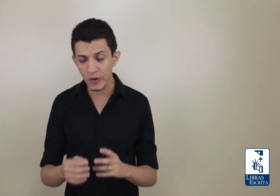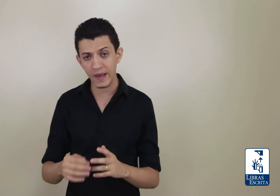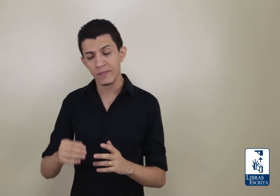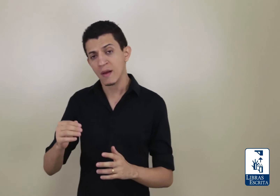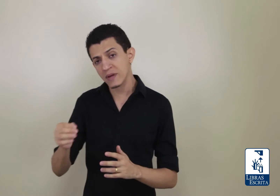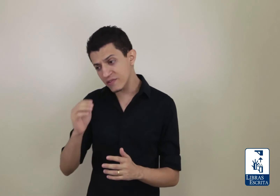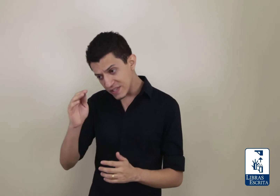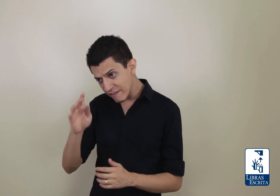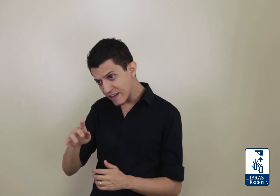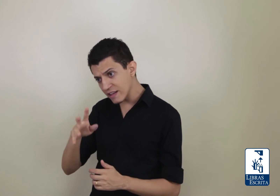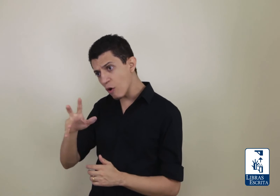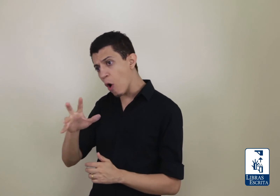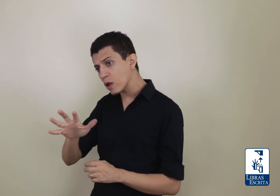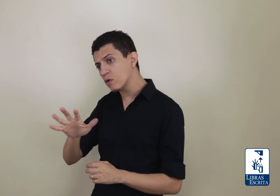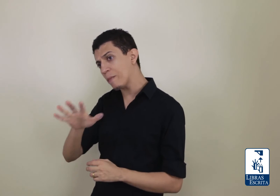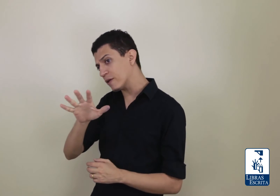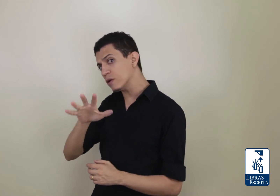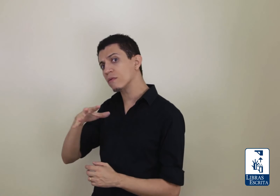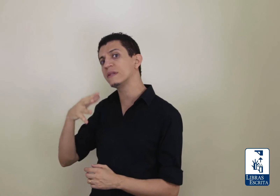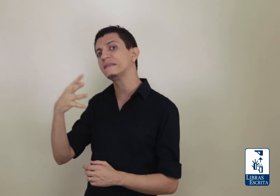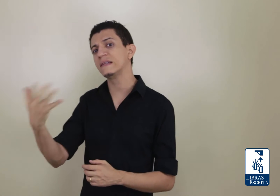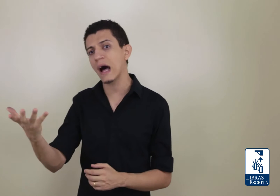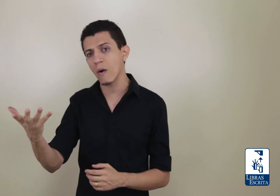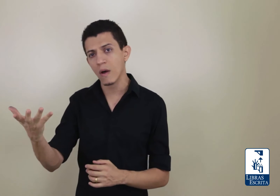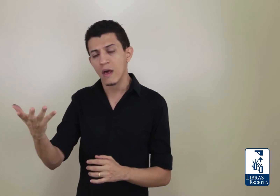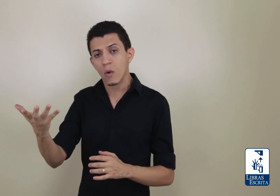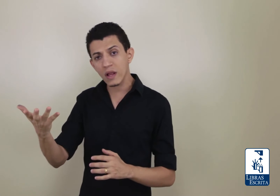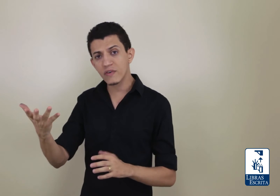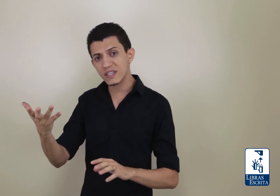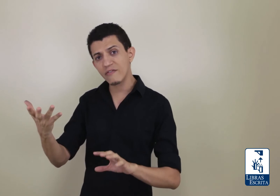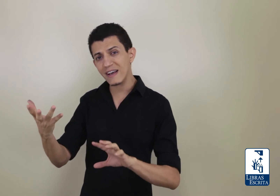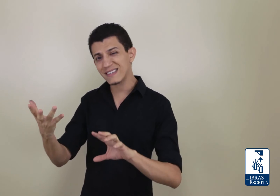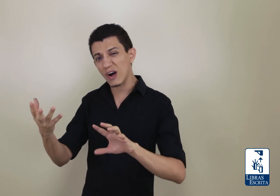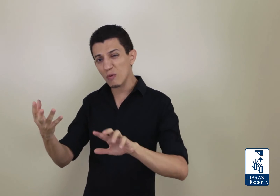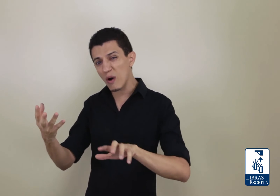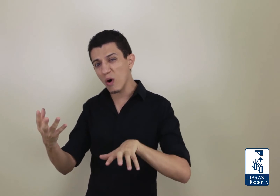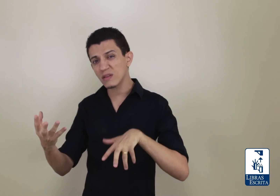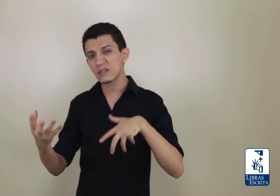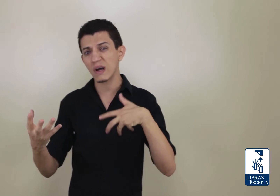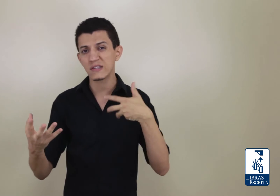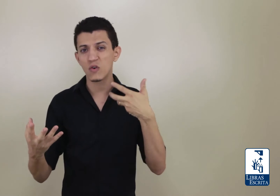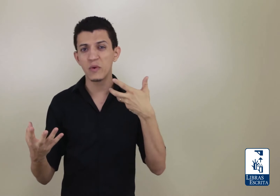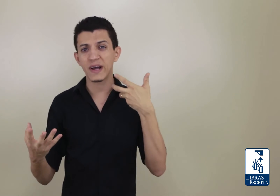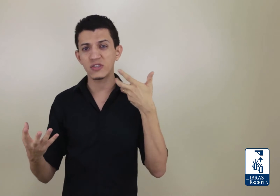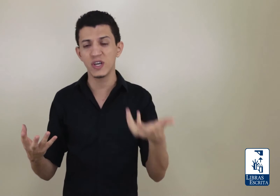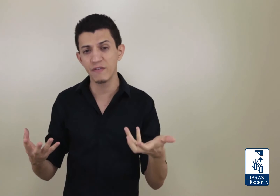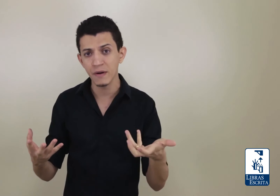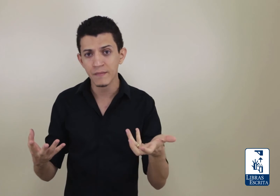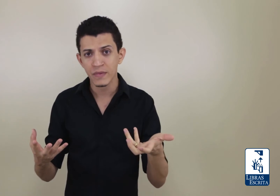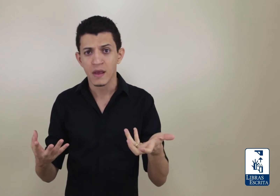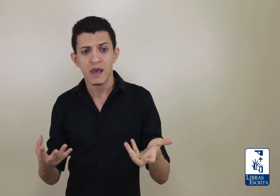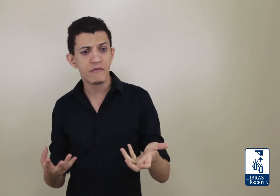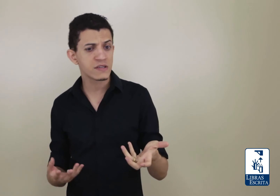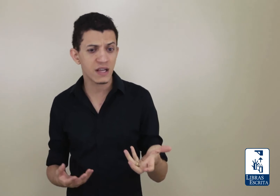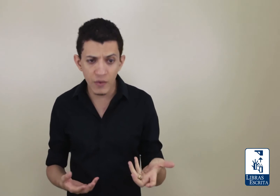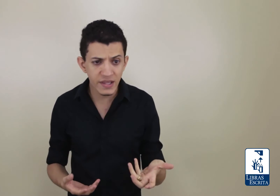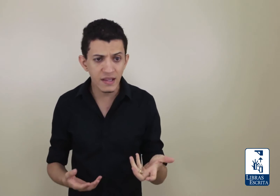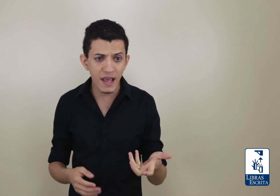Por quê? Porque se você fica dando rótulo para todo quanto é sinal, quando você vê sinal numa outra situação comunicativa e você não entender,